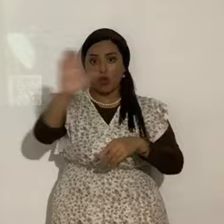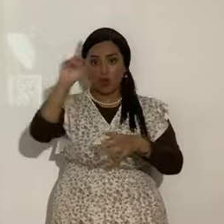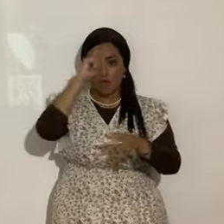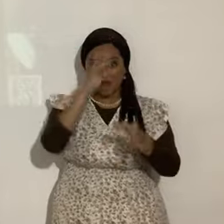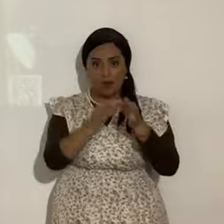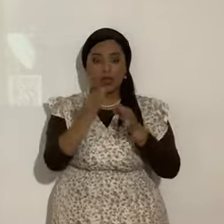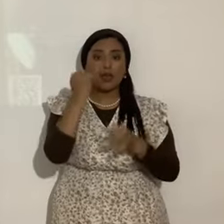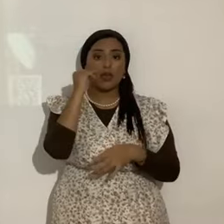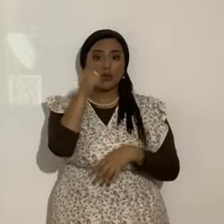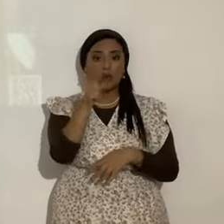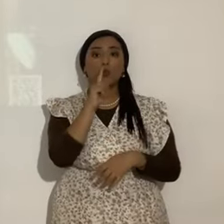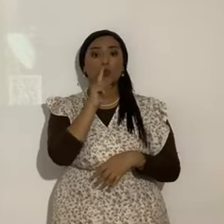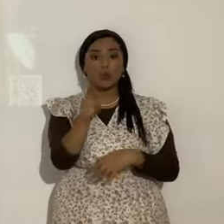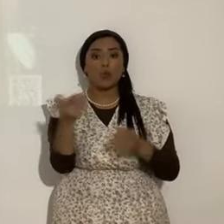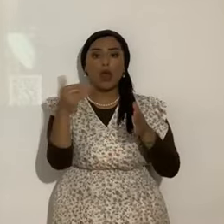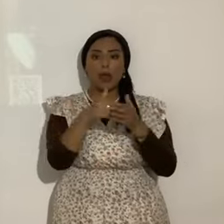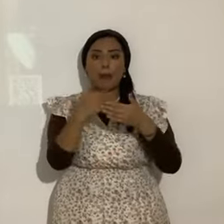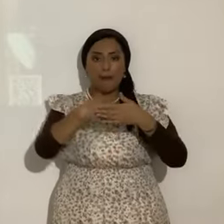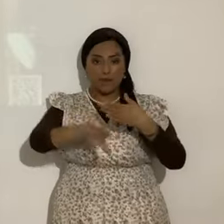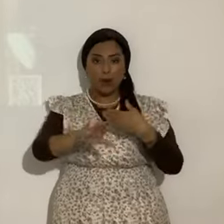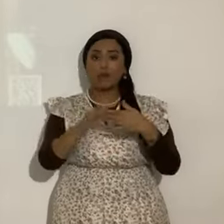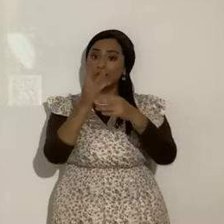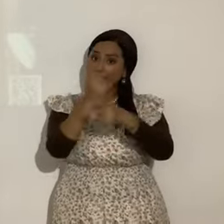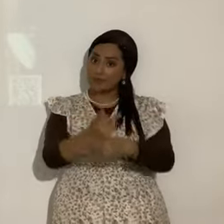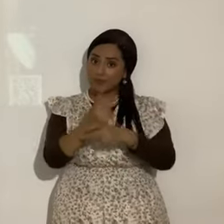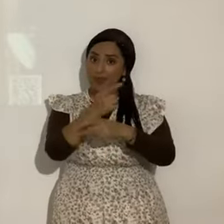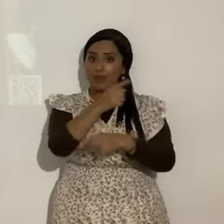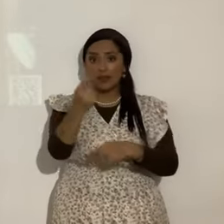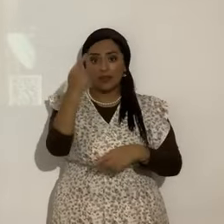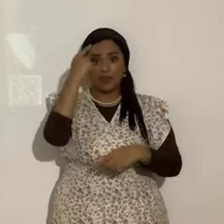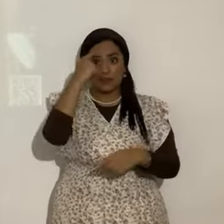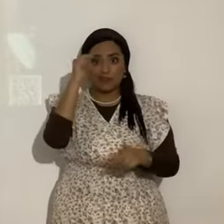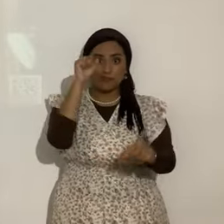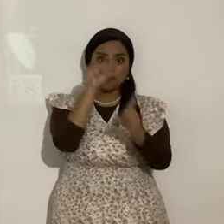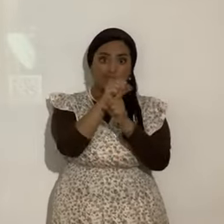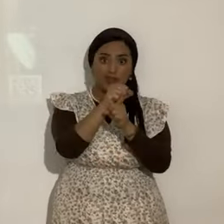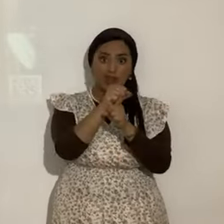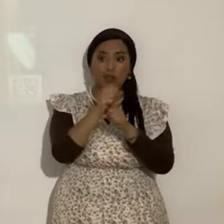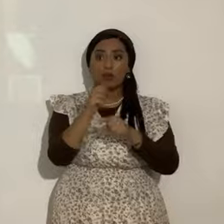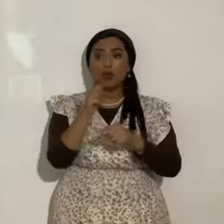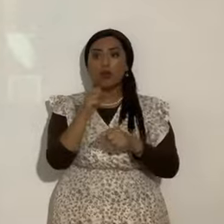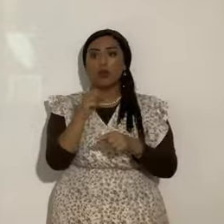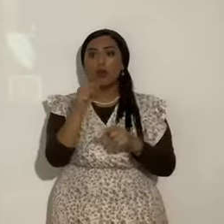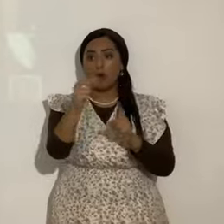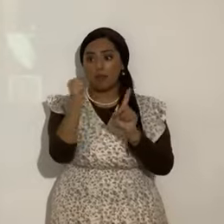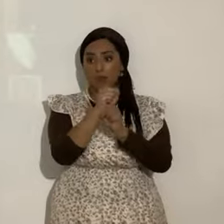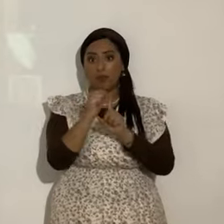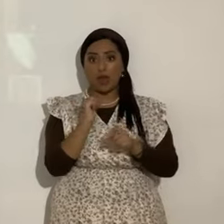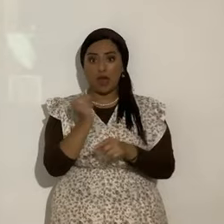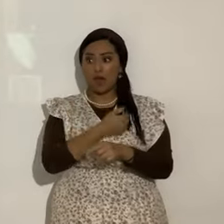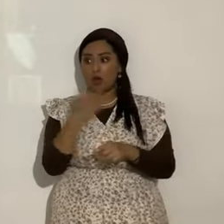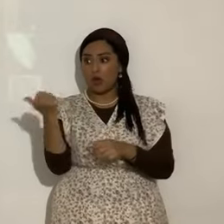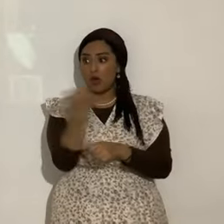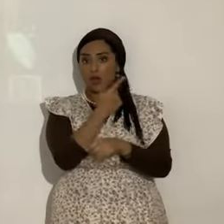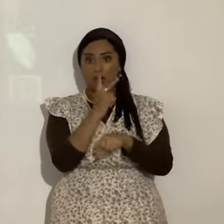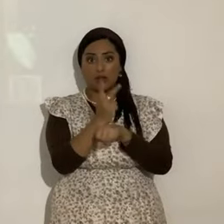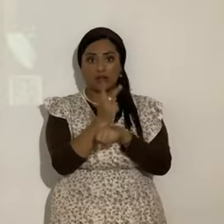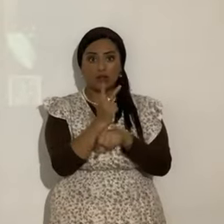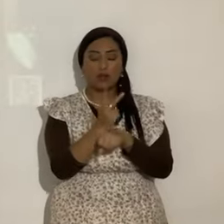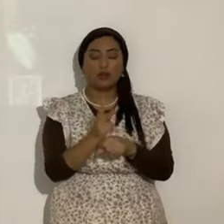ya eres un nacido de nuevo. No sea que. Te estés engañando. O nos estés engañando a todos. Como Keilah. Empezando por mí como Roy.